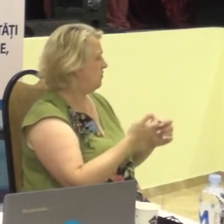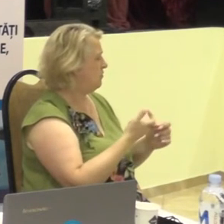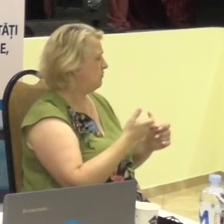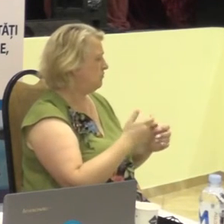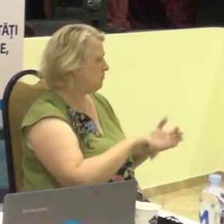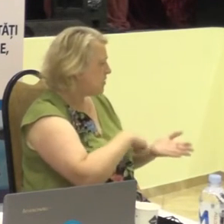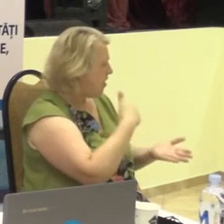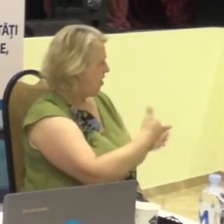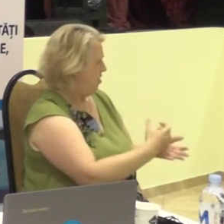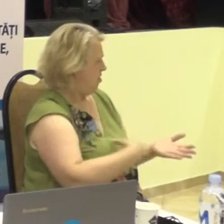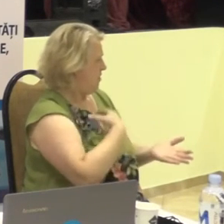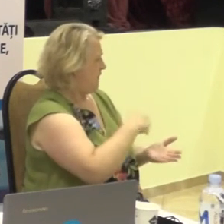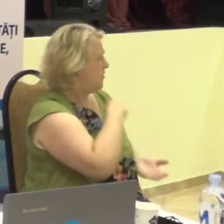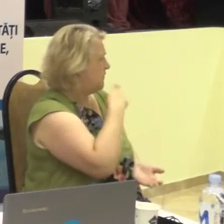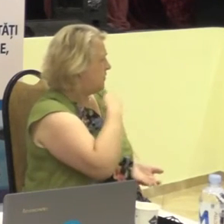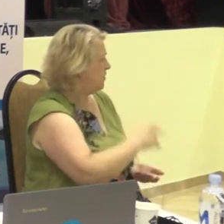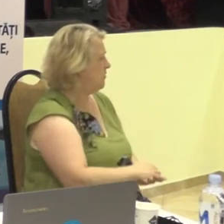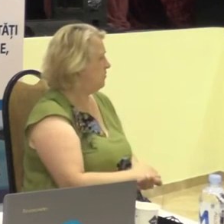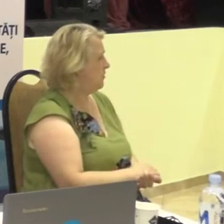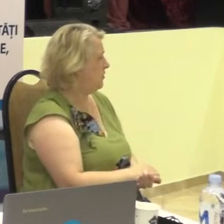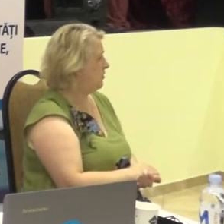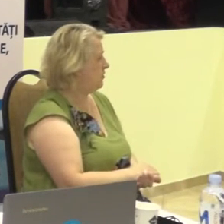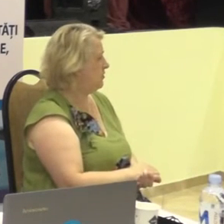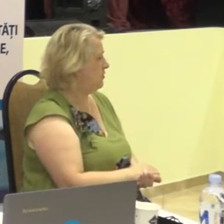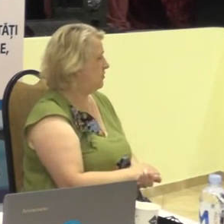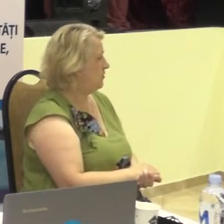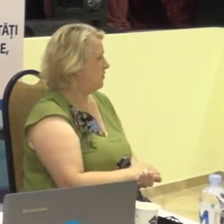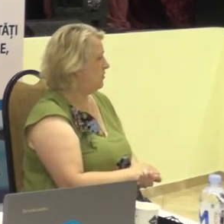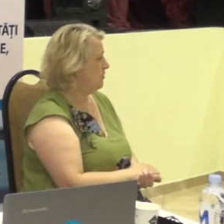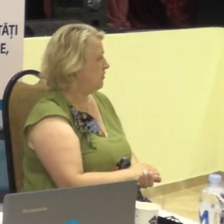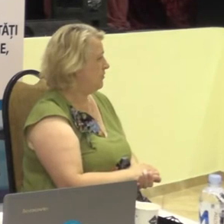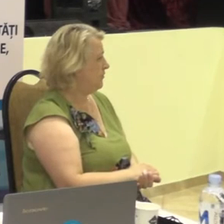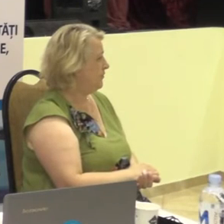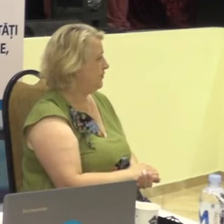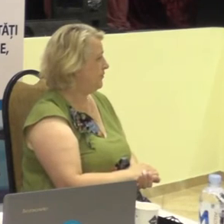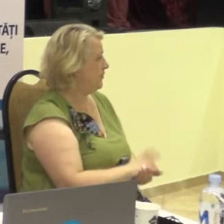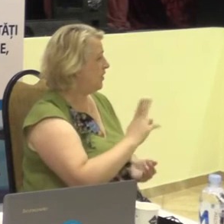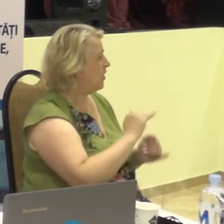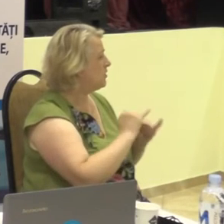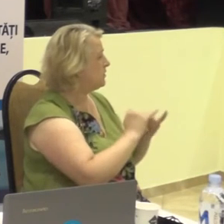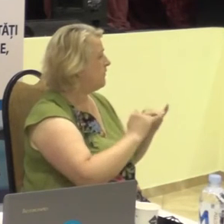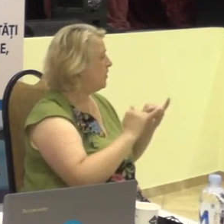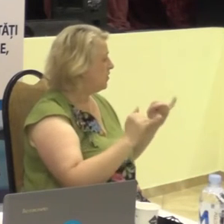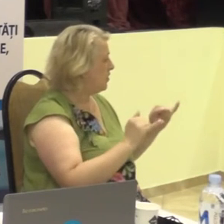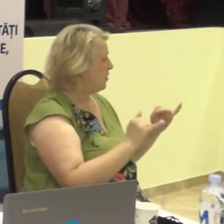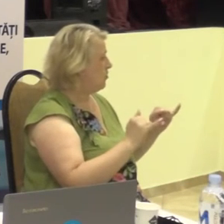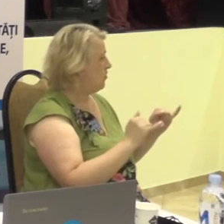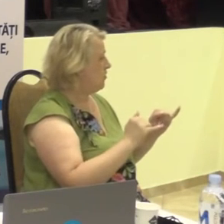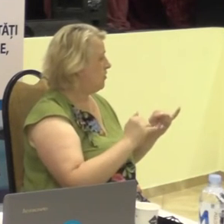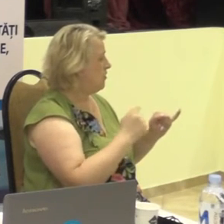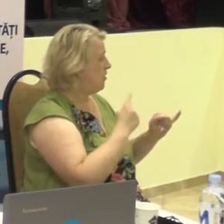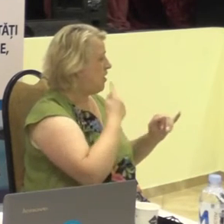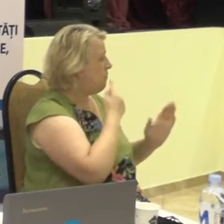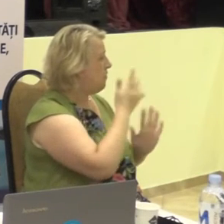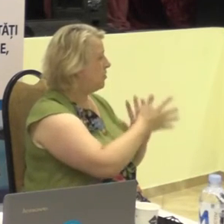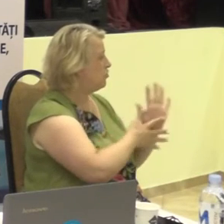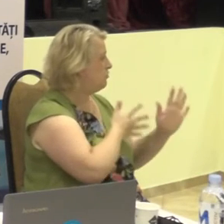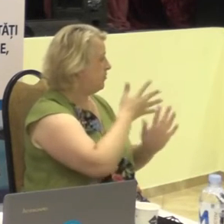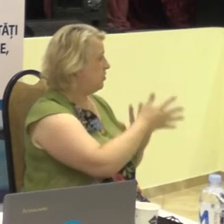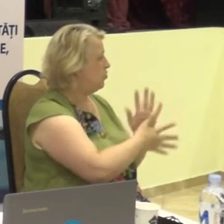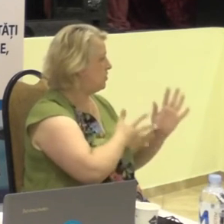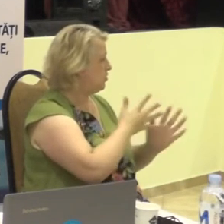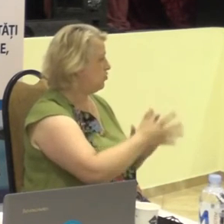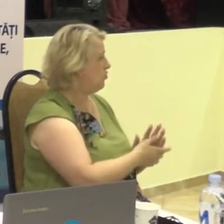atenție deosebită față de dezvoltarea limbajului luminico-gestual